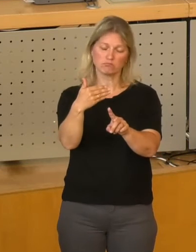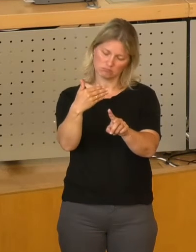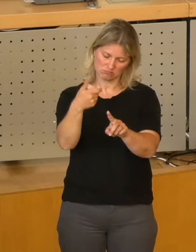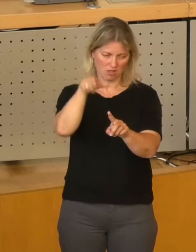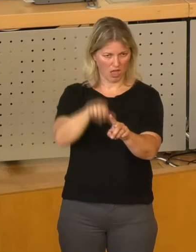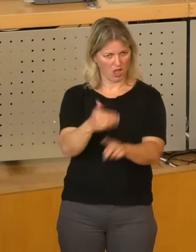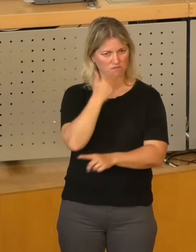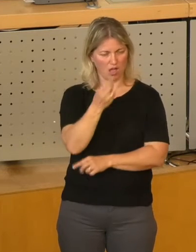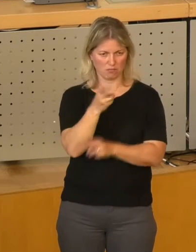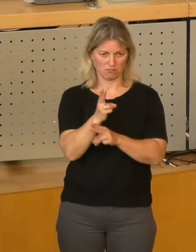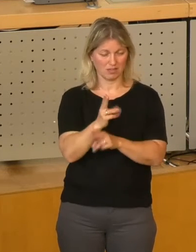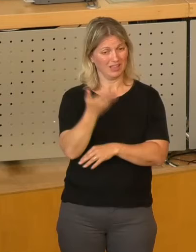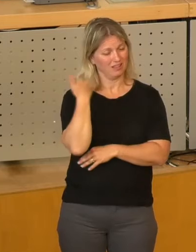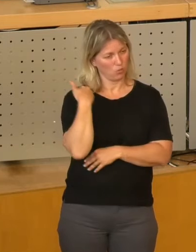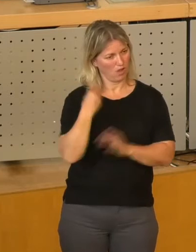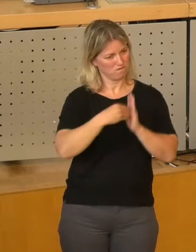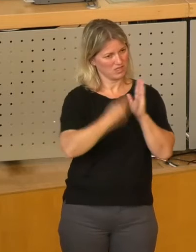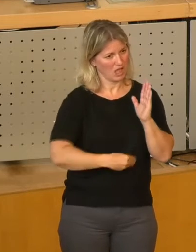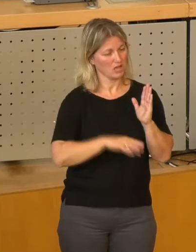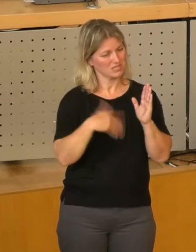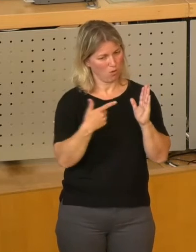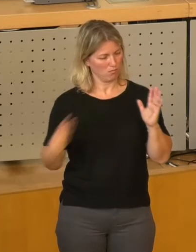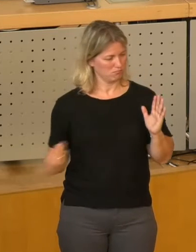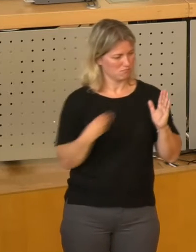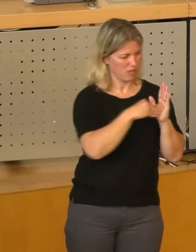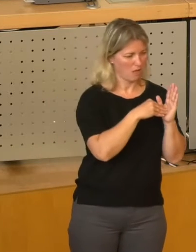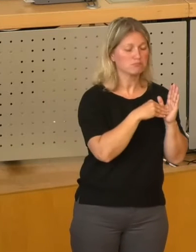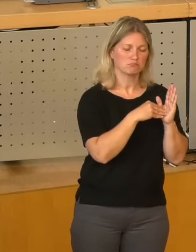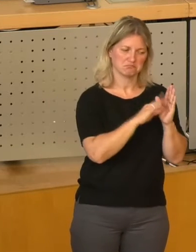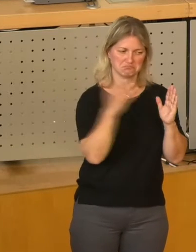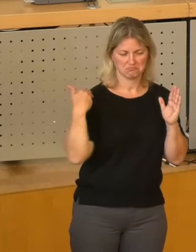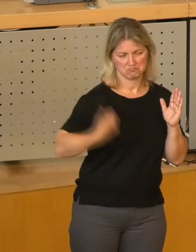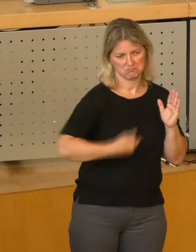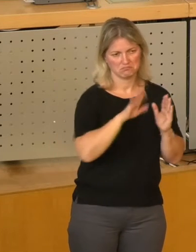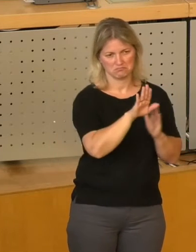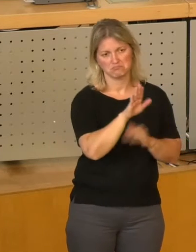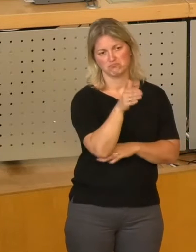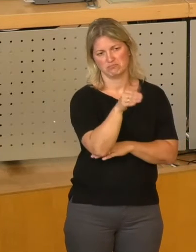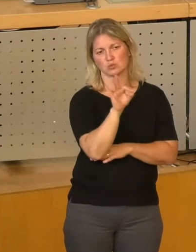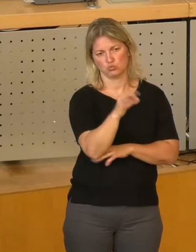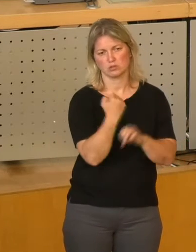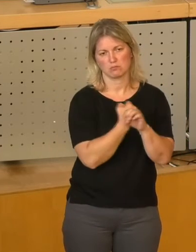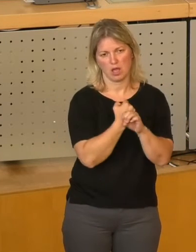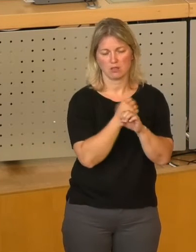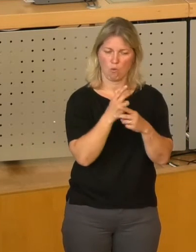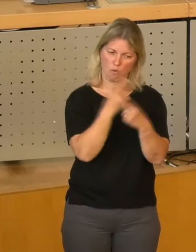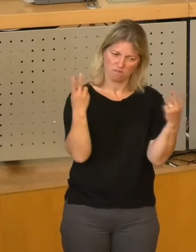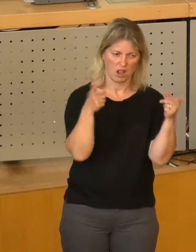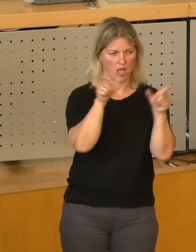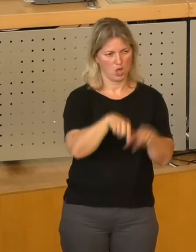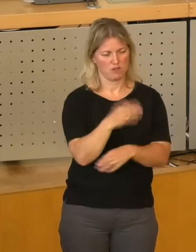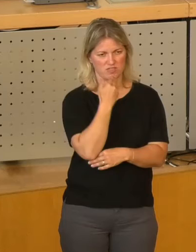Optionen damals in die Verträge reinzuschreiben. Er hat das gut gemacht. Und demzufolge muss man ihm da hier auch öffentlich mal Dank